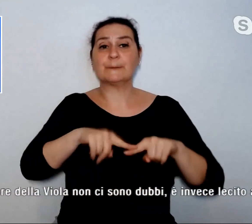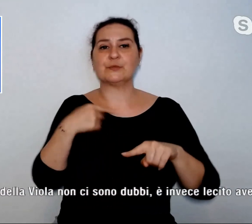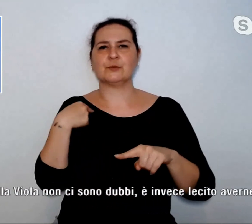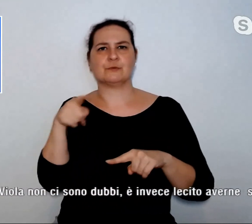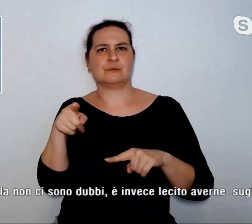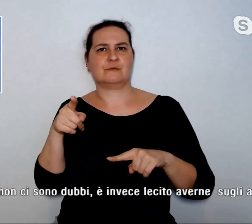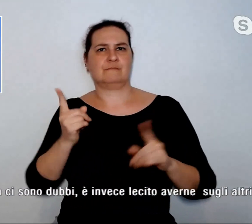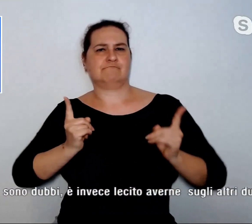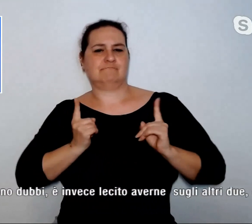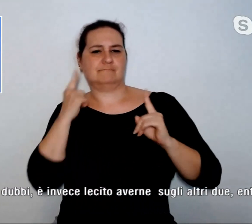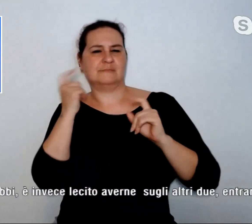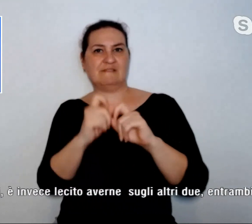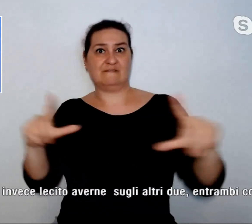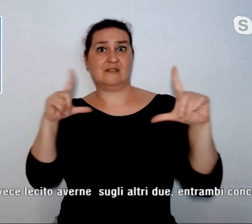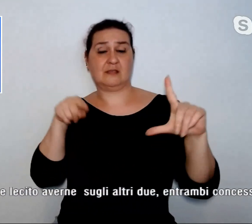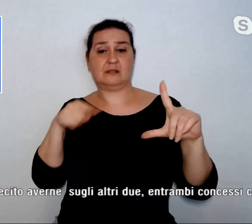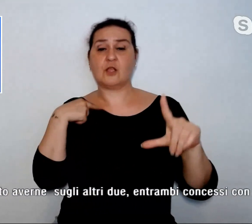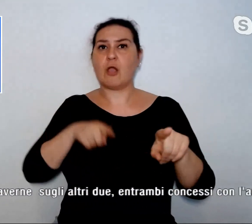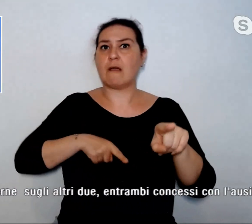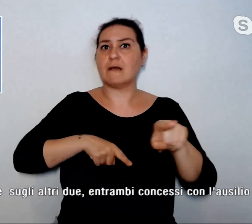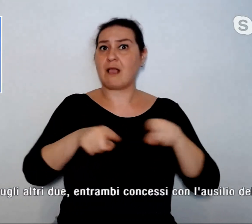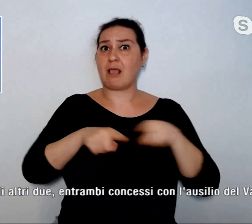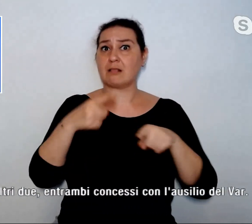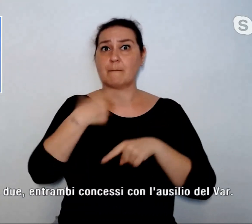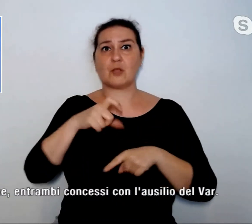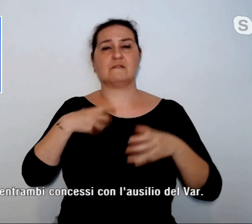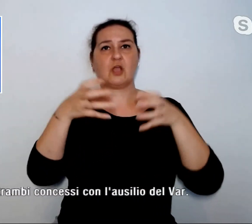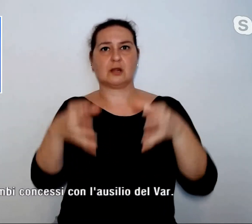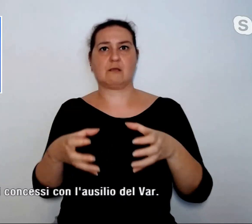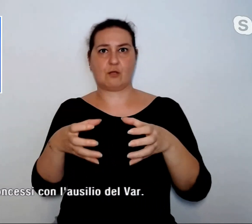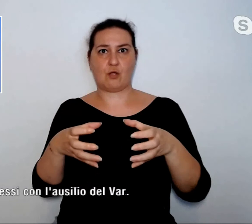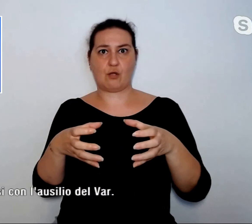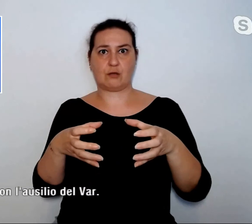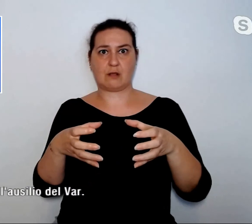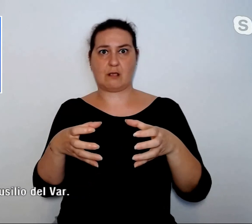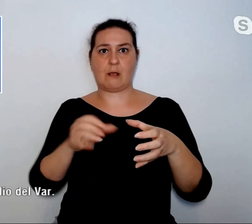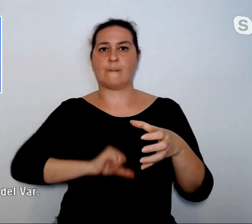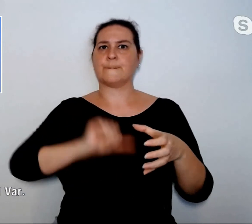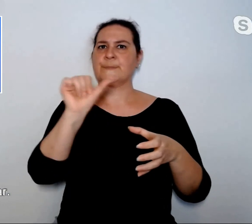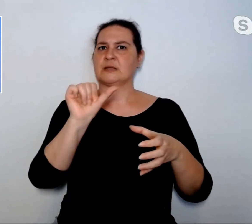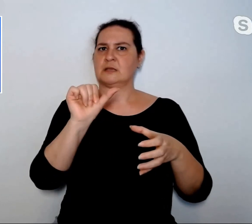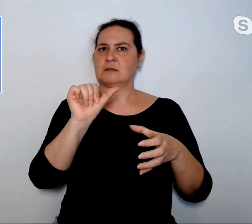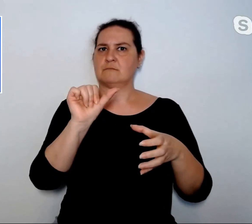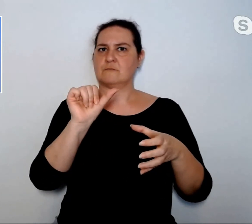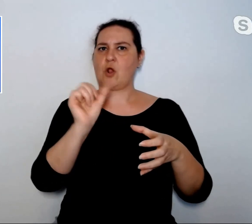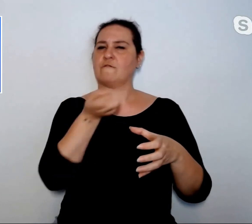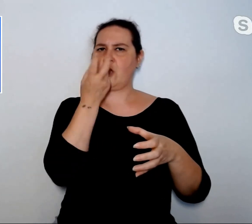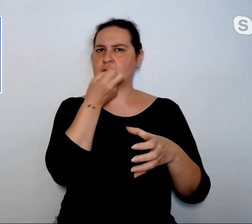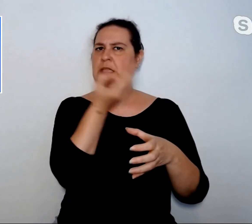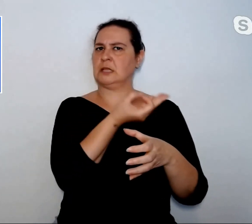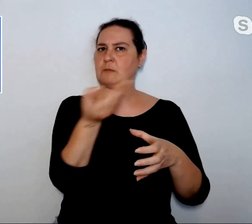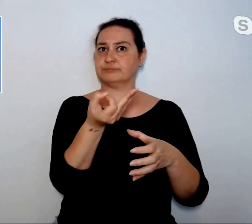infatti state segnate tutte sul rigore. E mentre sul primo a favore della Viola non ci sono dubbi, è invece